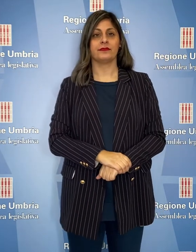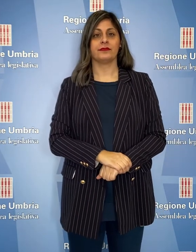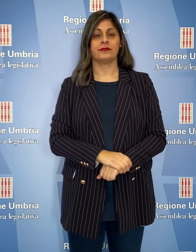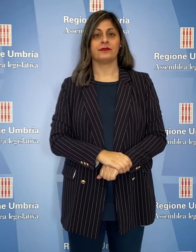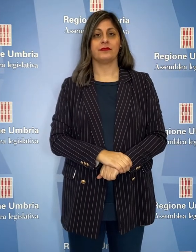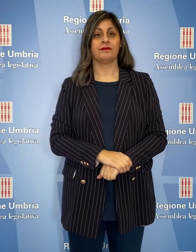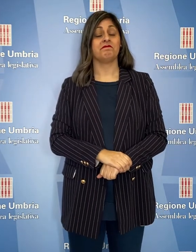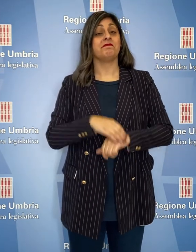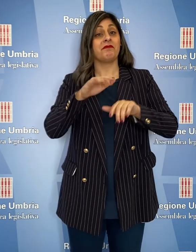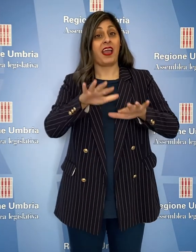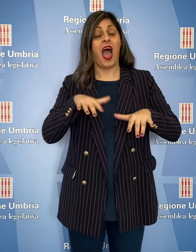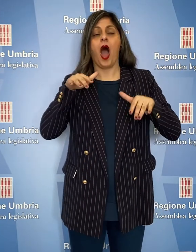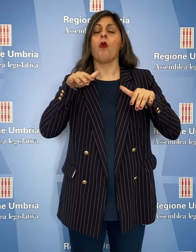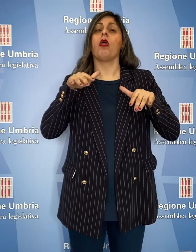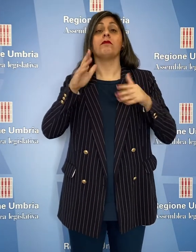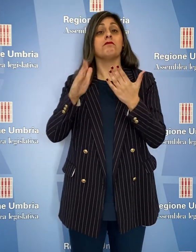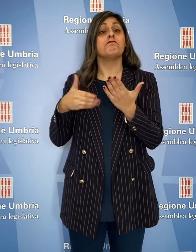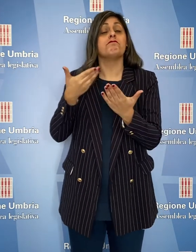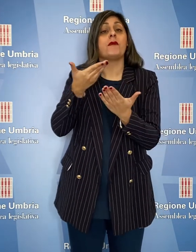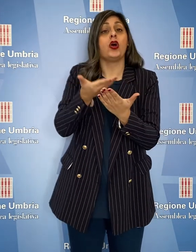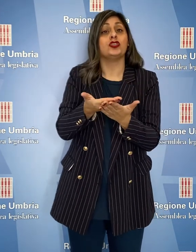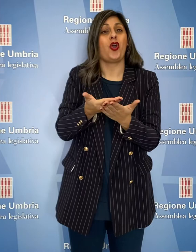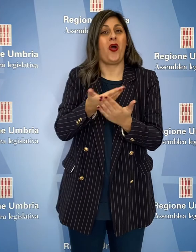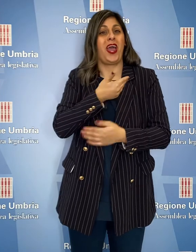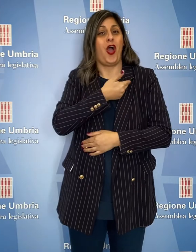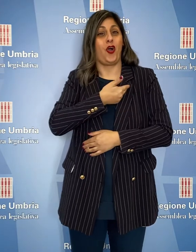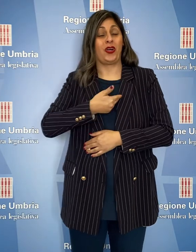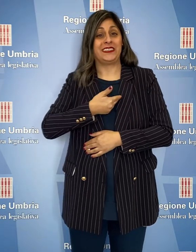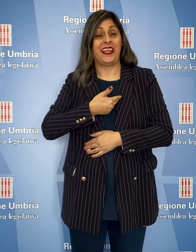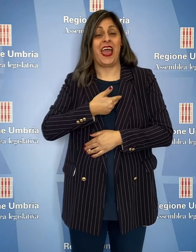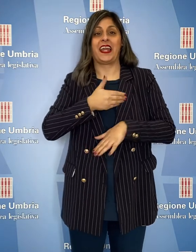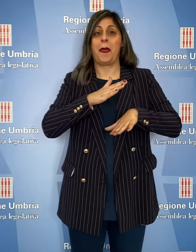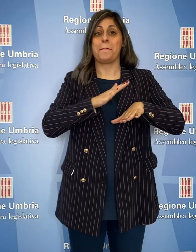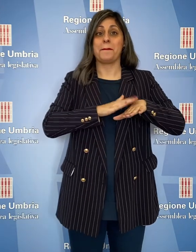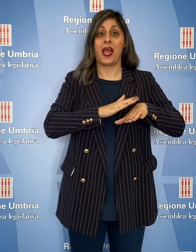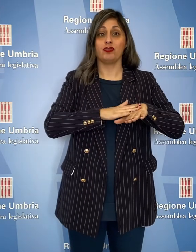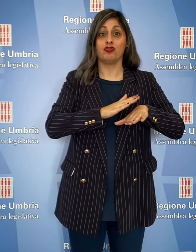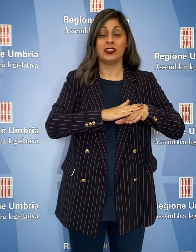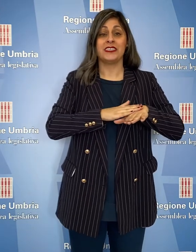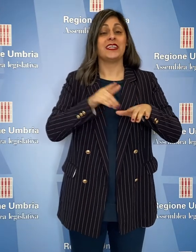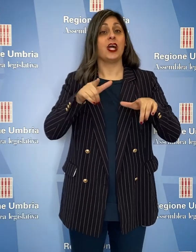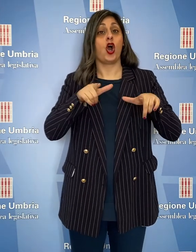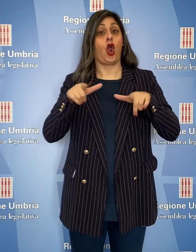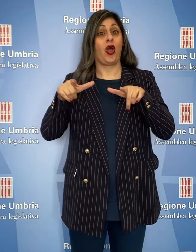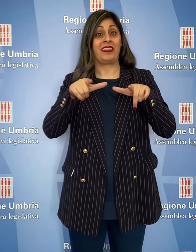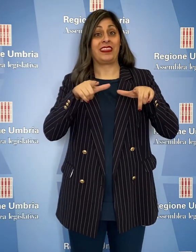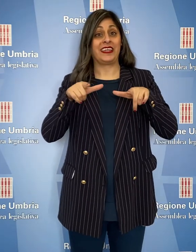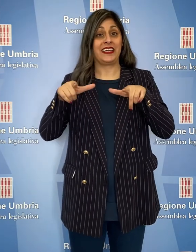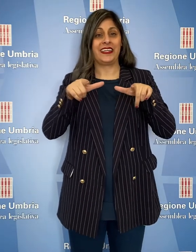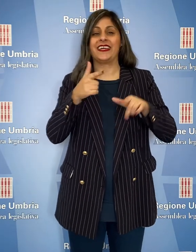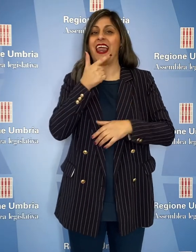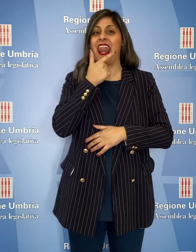regionale. L'Aula ha approvato la mozione dei consiglieri Mancini,